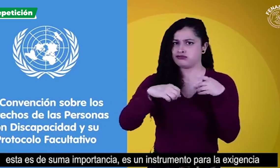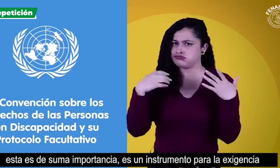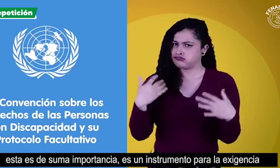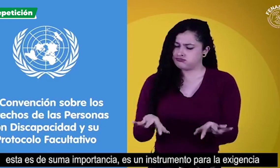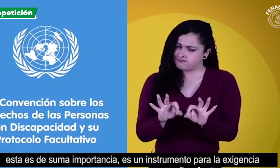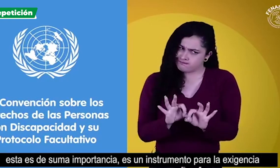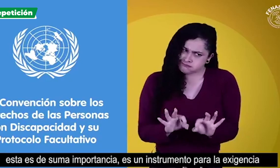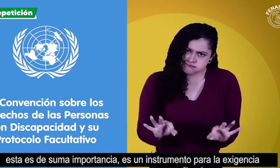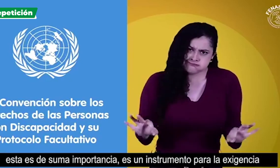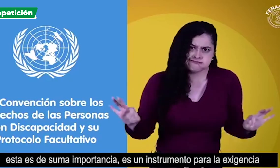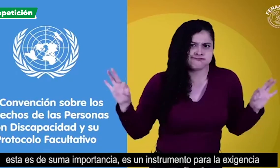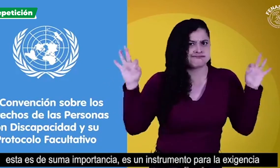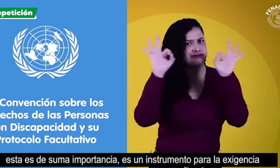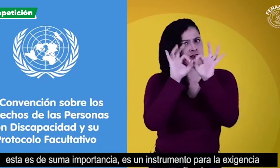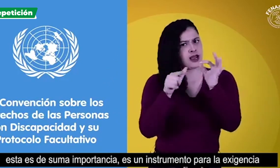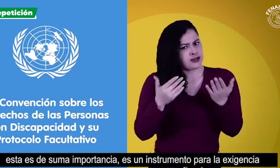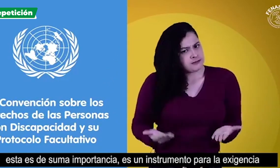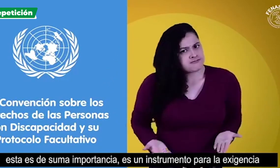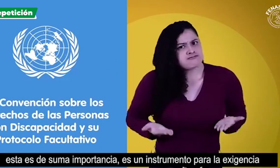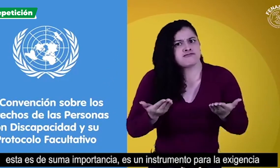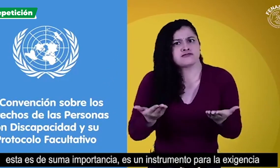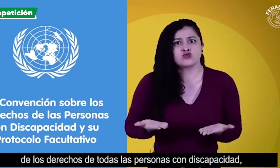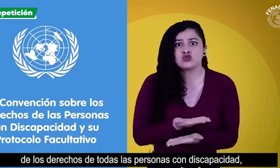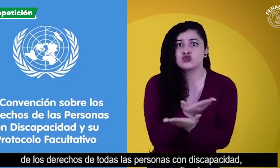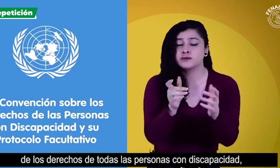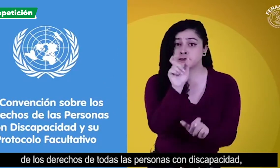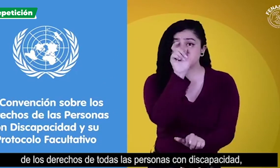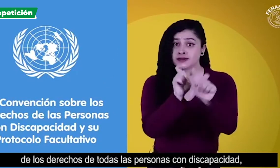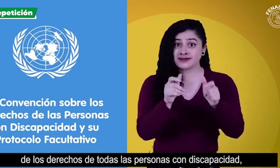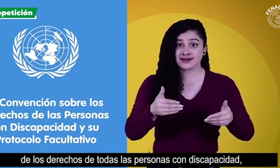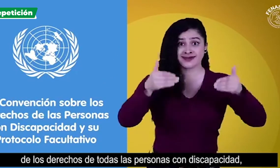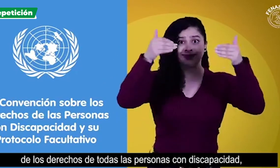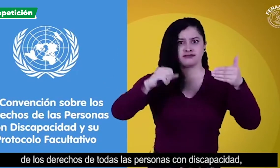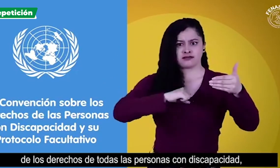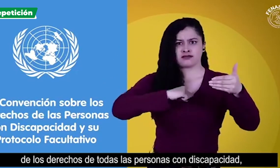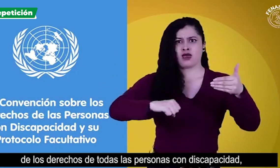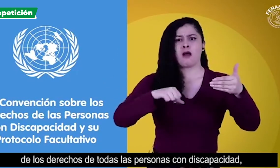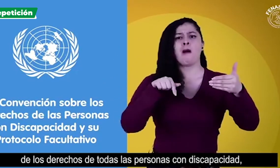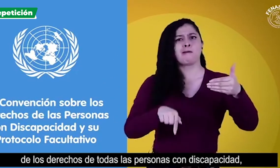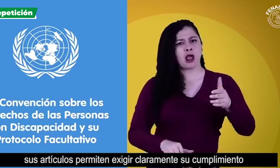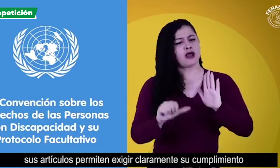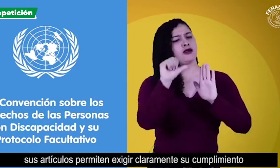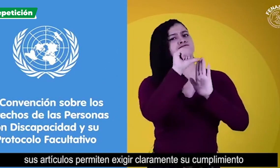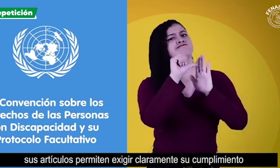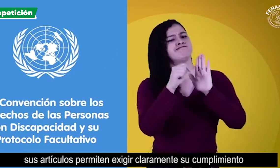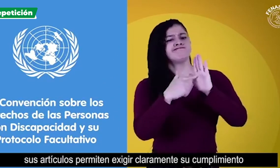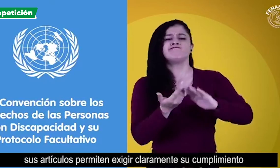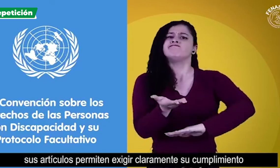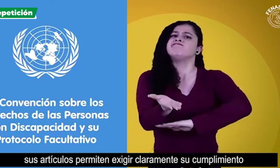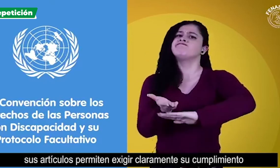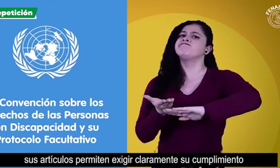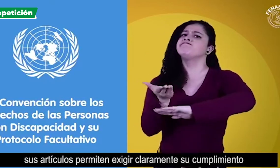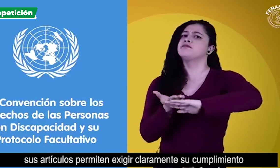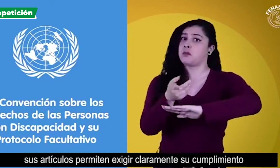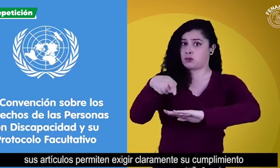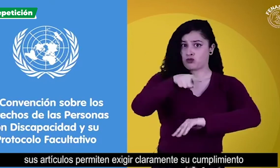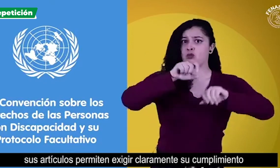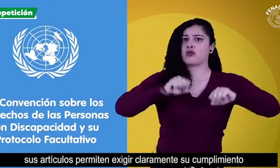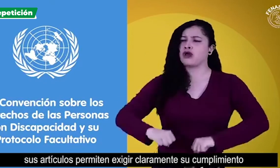importancia es un instrumento para la exigencia los derechos de todas las personas con discapacidad sus artículos permiten exigir claramente su cumplimiento